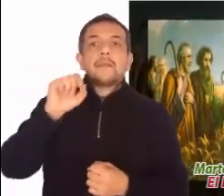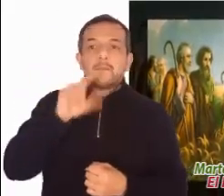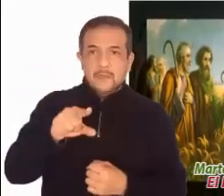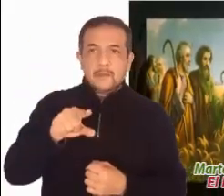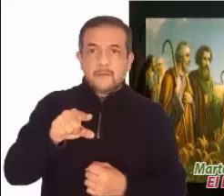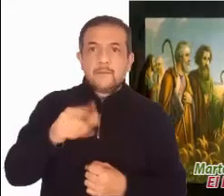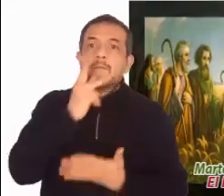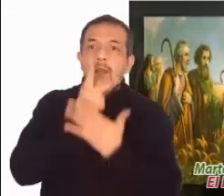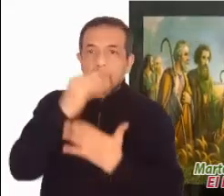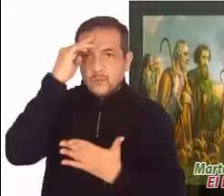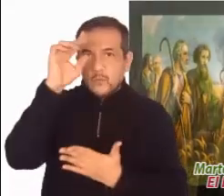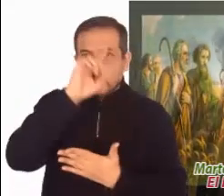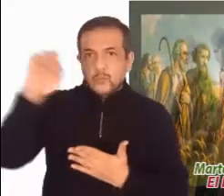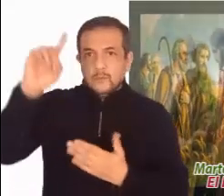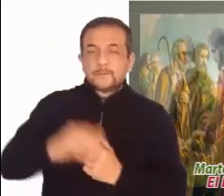del Señor.